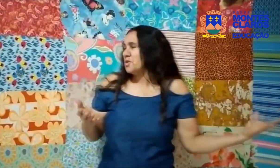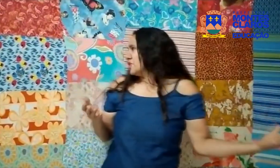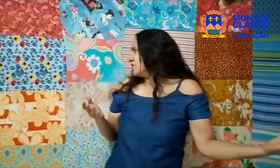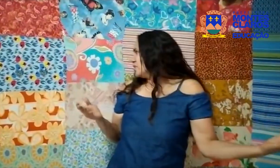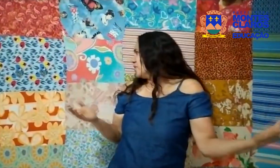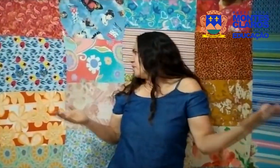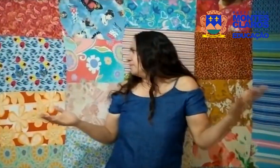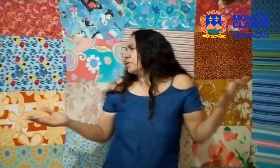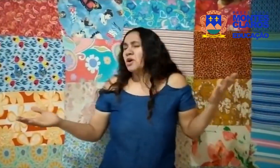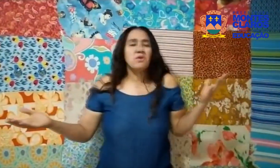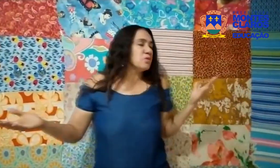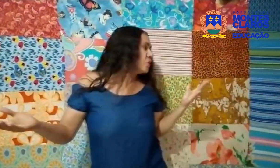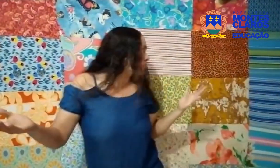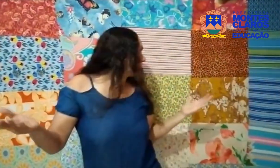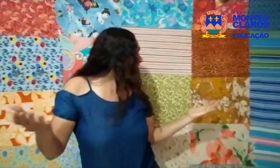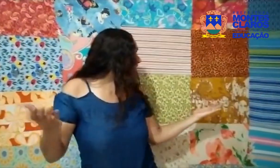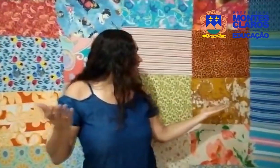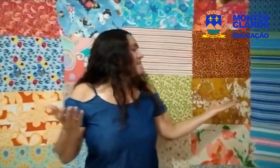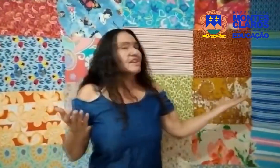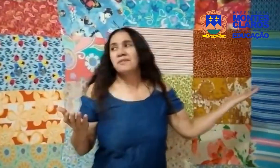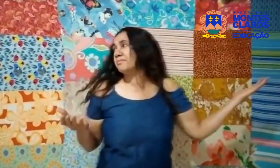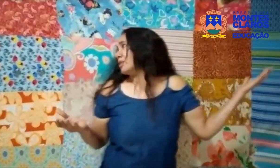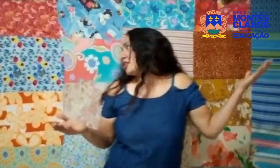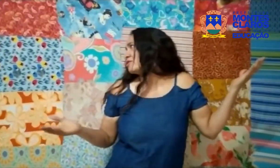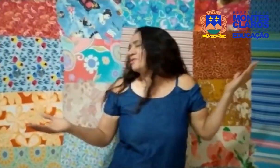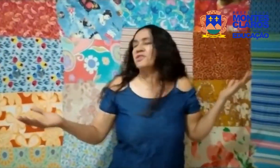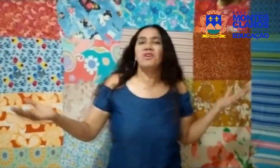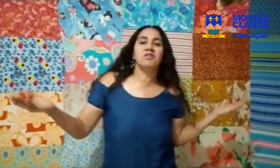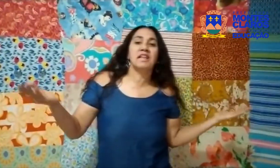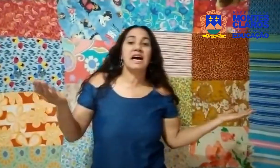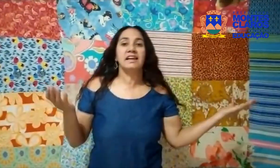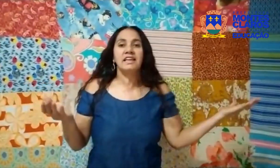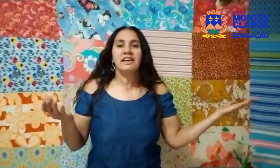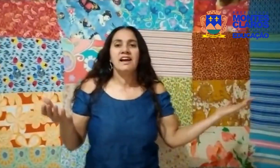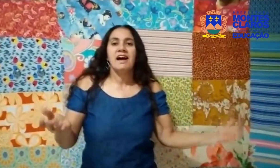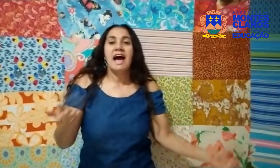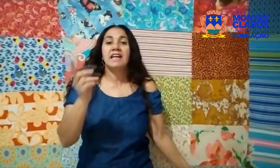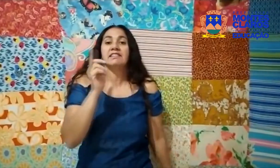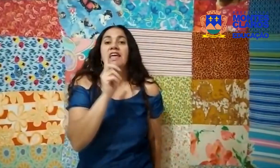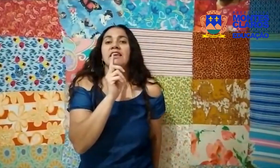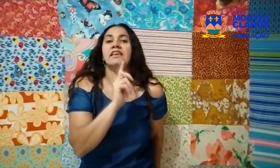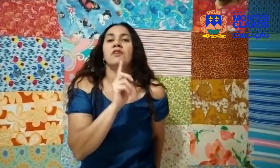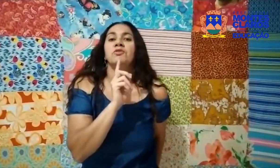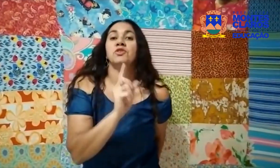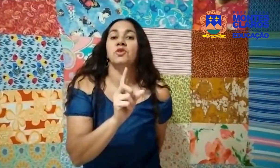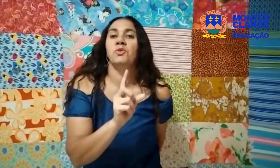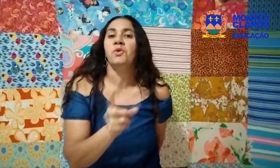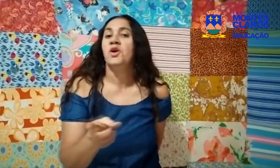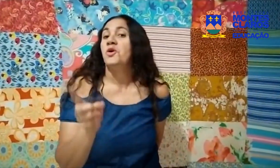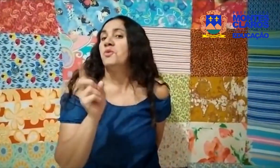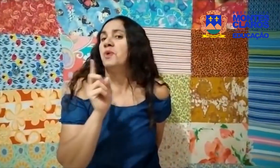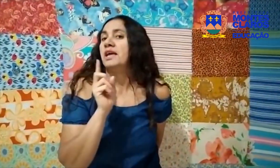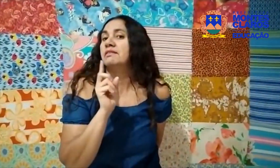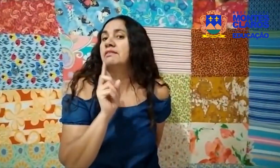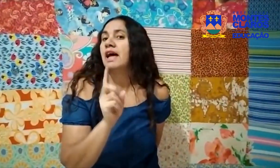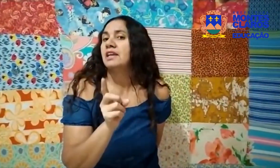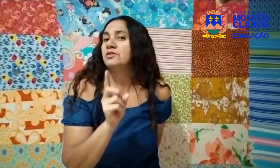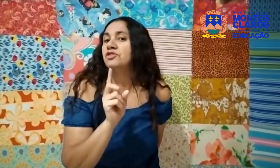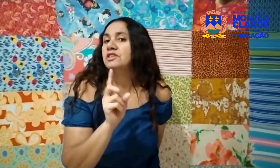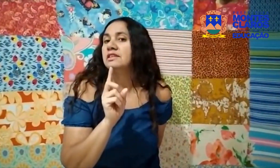olhou Procurou daqui Procurou dali Até que encontrou Um retalho de